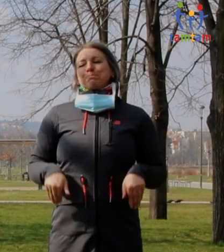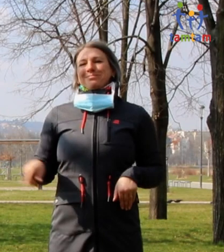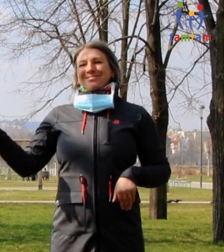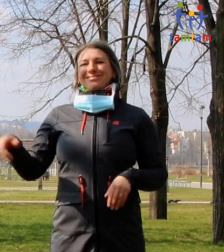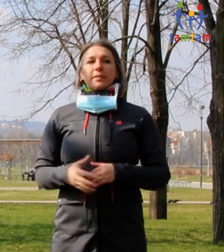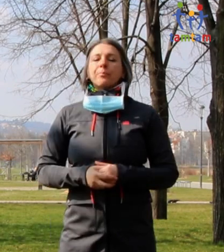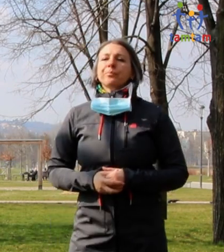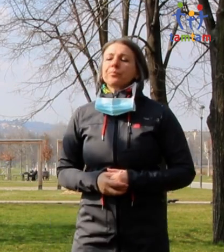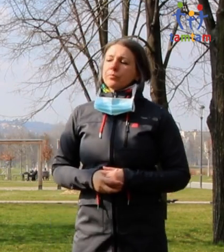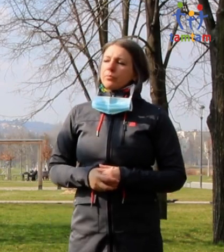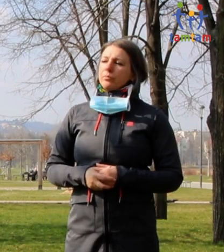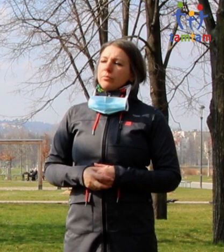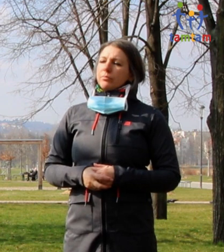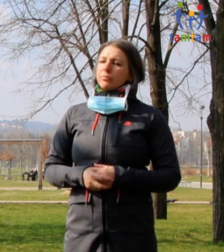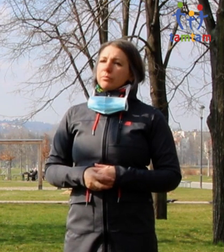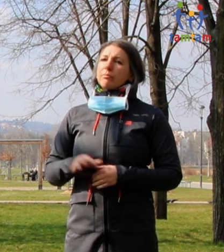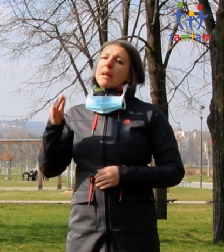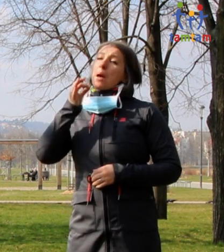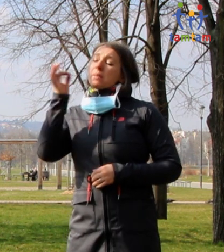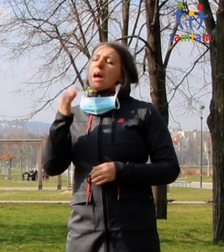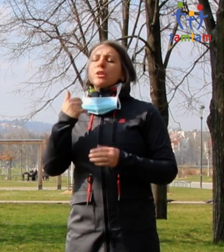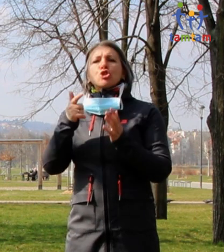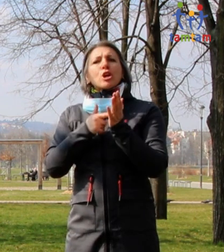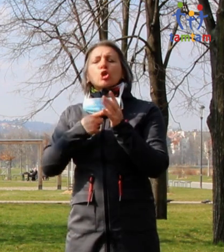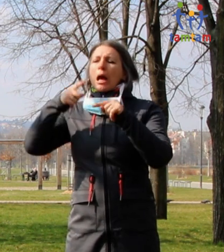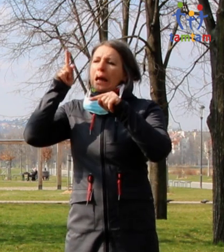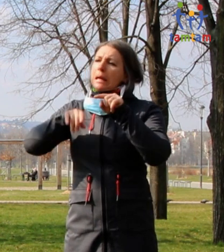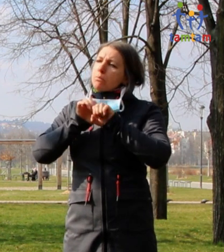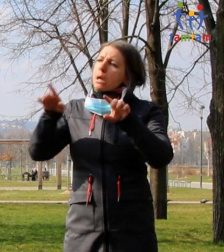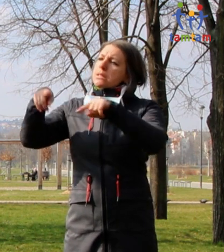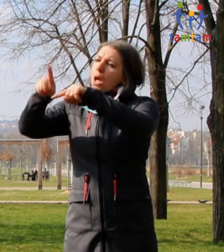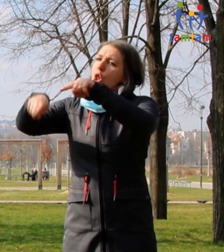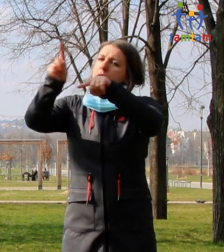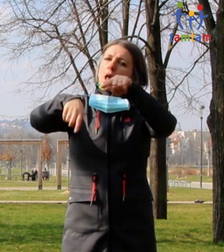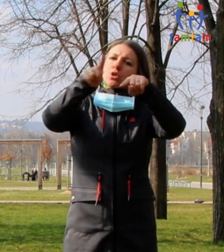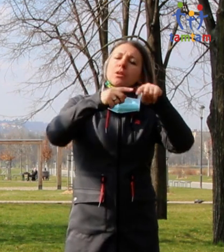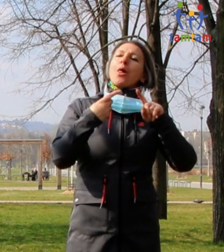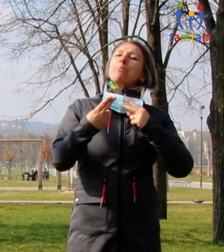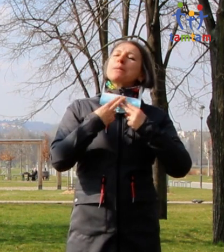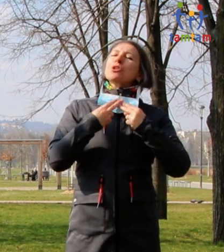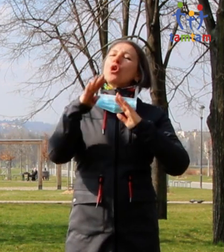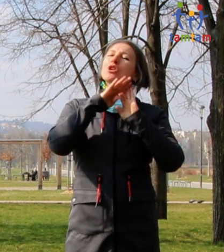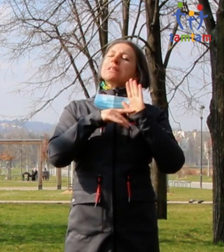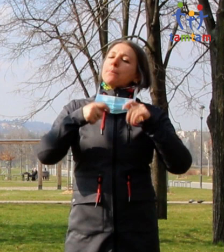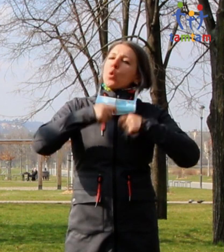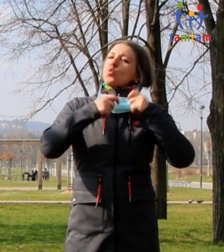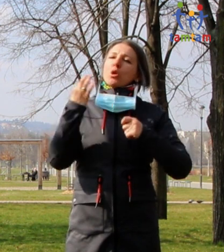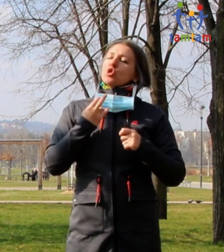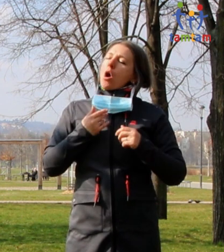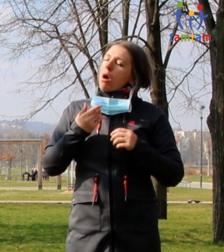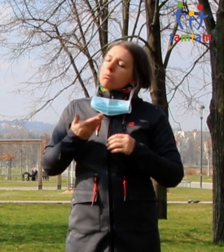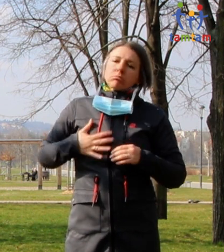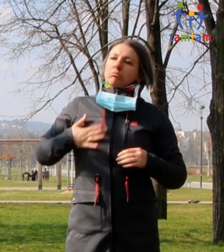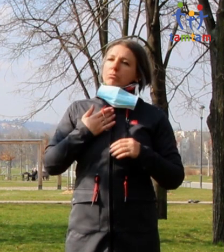Jaké jsou, pane doktore, nejčastější chyby, kterých se lidé v souvislosti s bezpečnostními opatřeními dopouští? Tak určitě